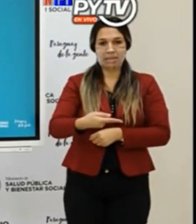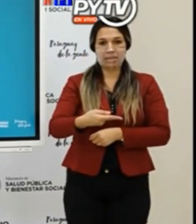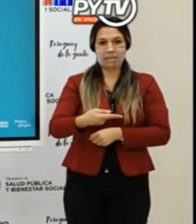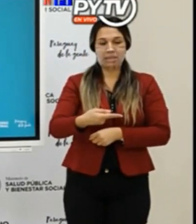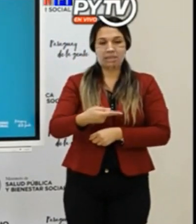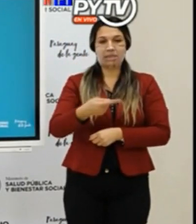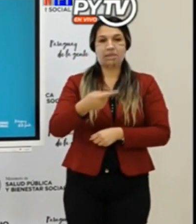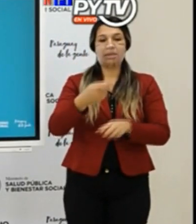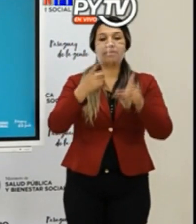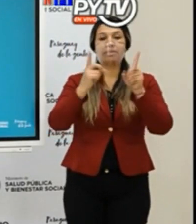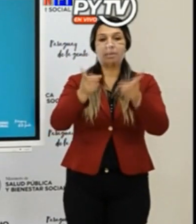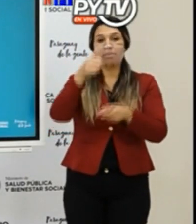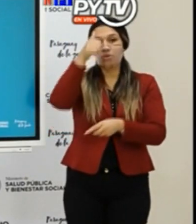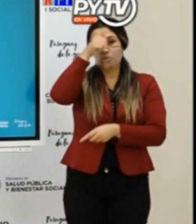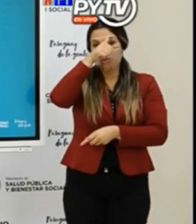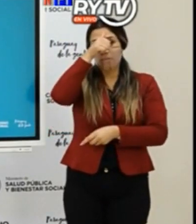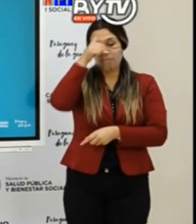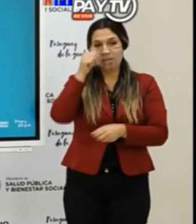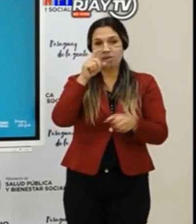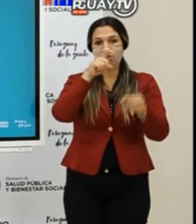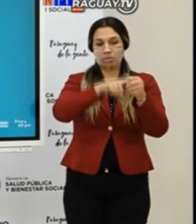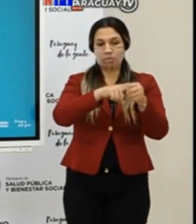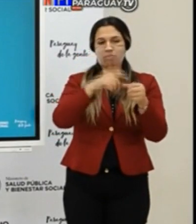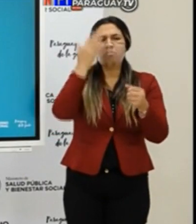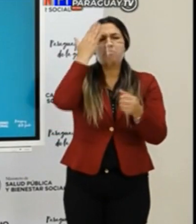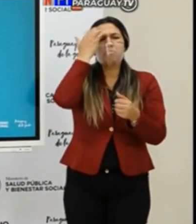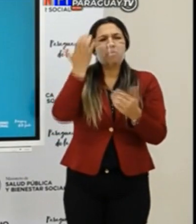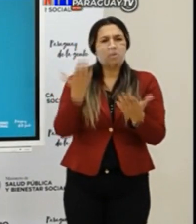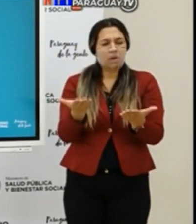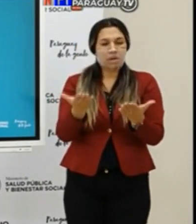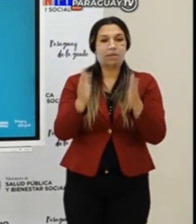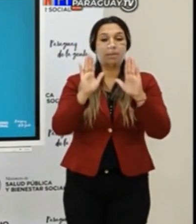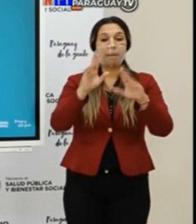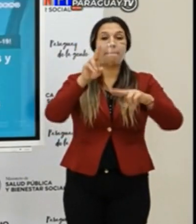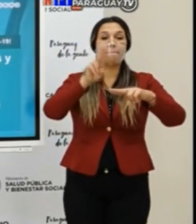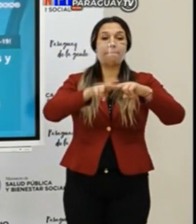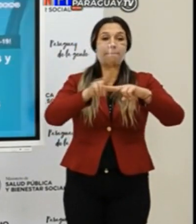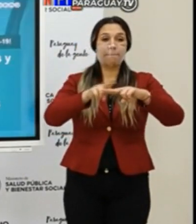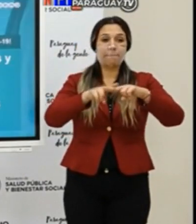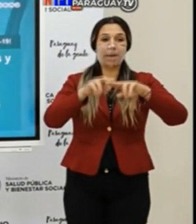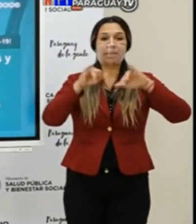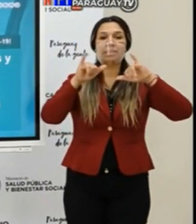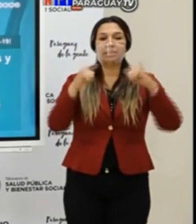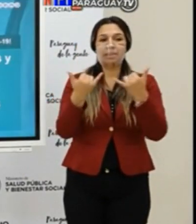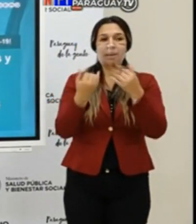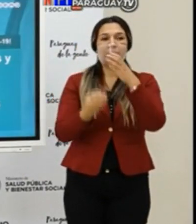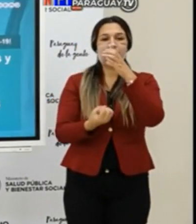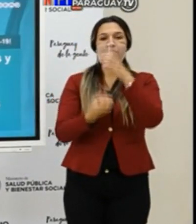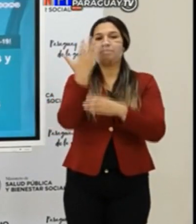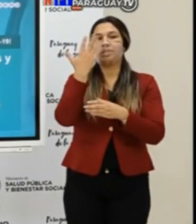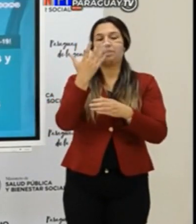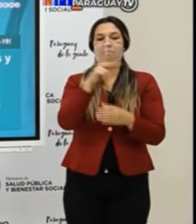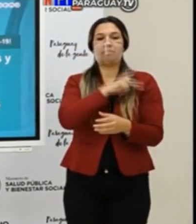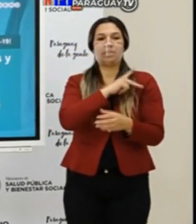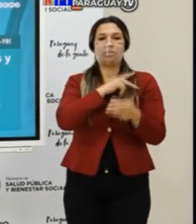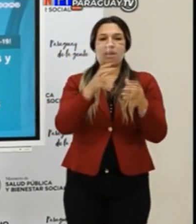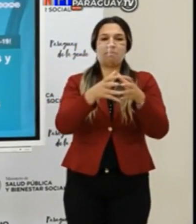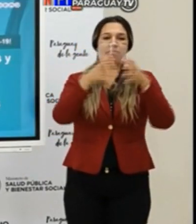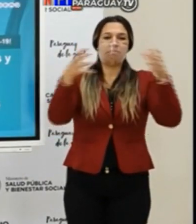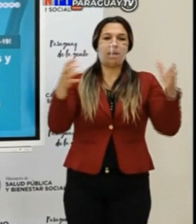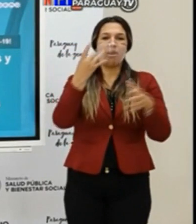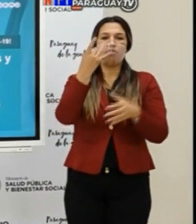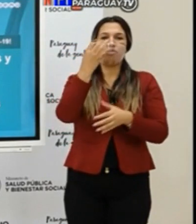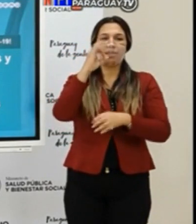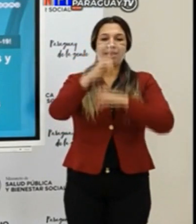domingo porque el martes necesitamos iniciar con la mayor cantidad de personas de 80